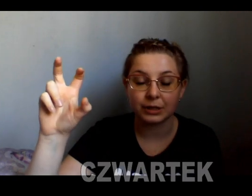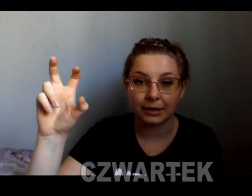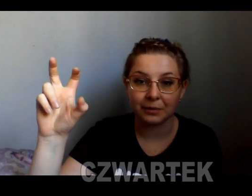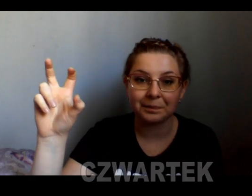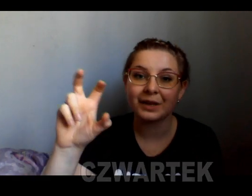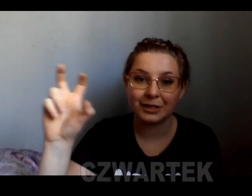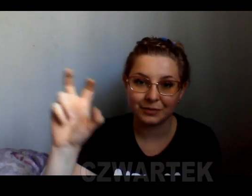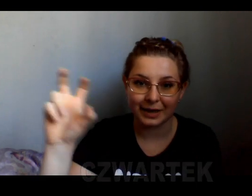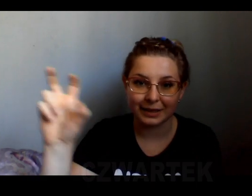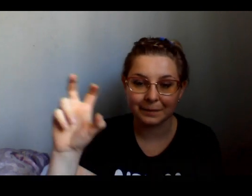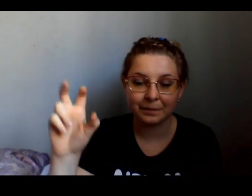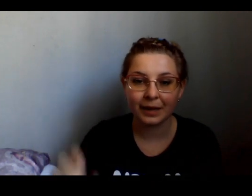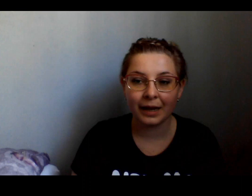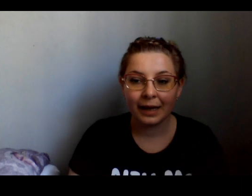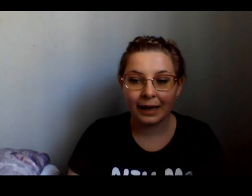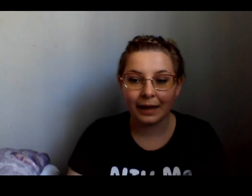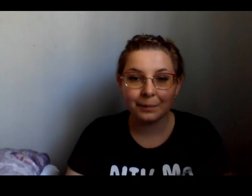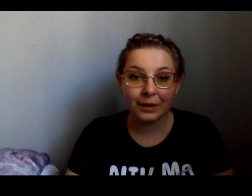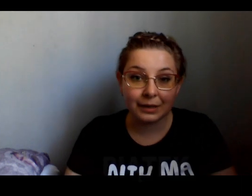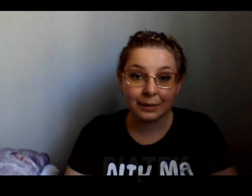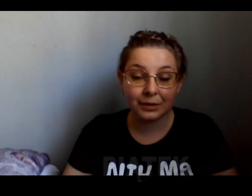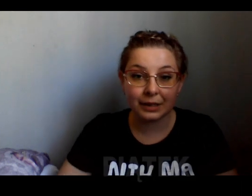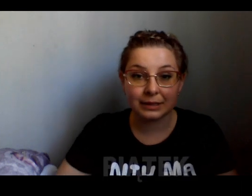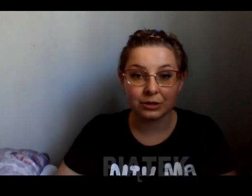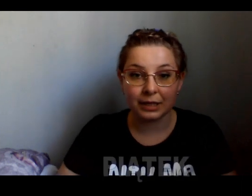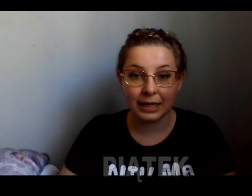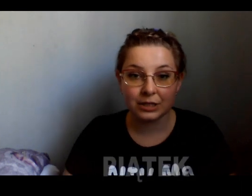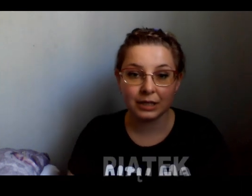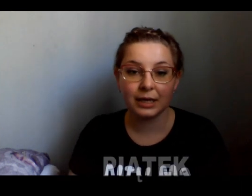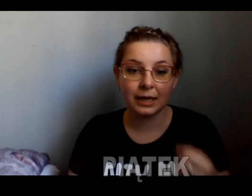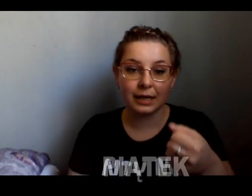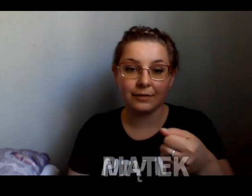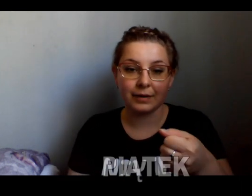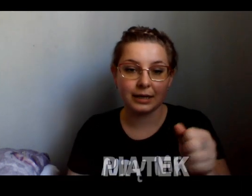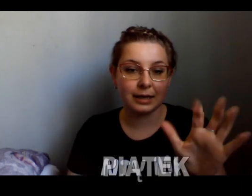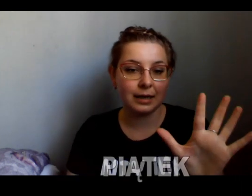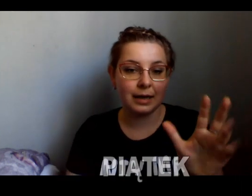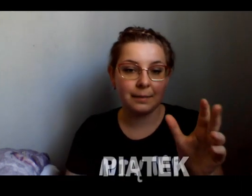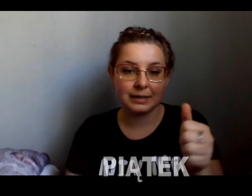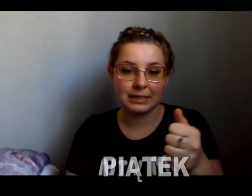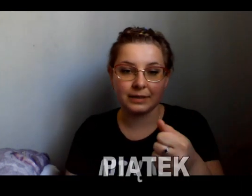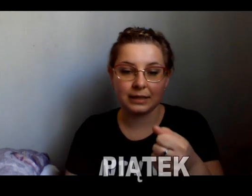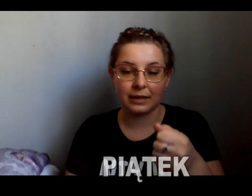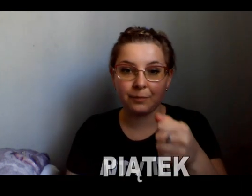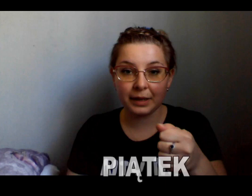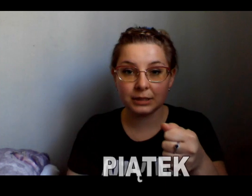ręką. Czwartek. Piątek. Piątek jest troszkę inaczej. Lewa ręka, palce zwinięte w pięść,